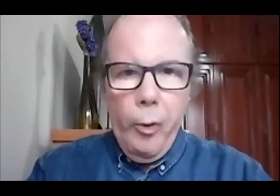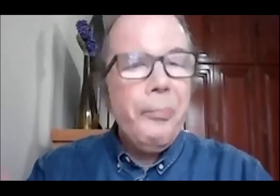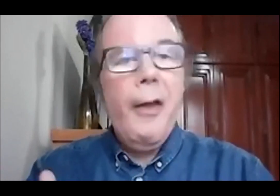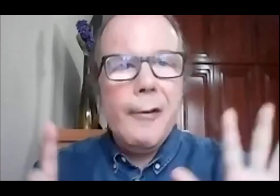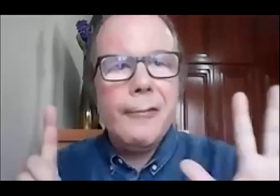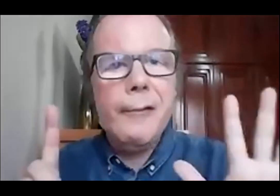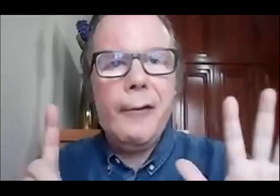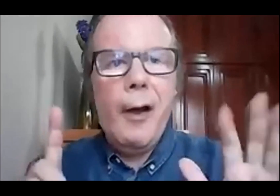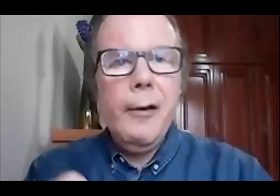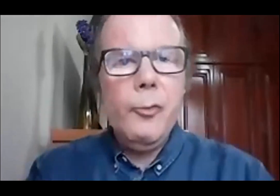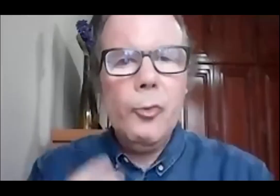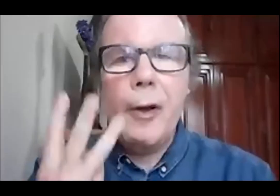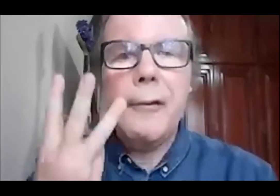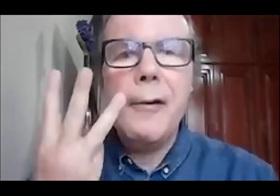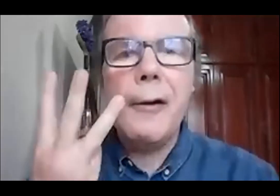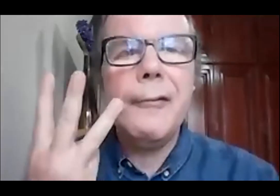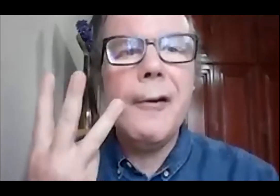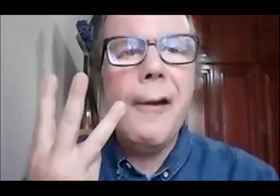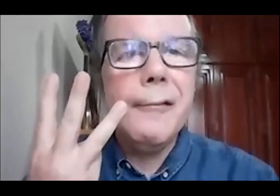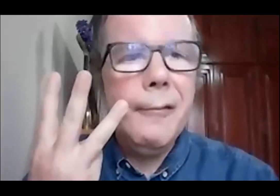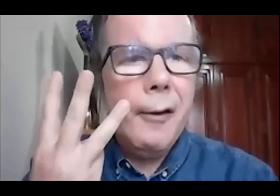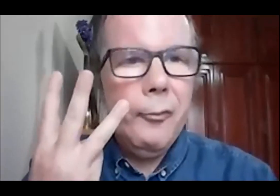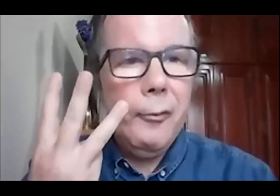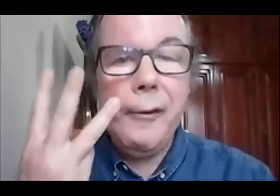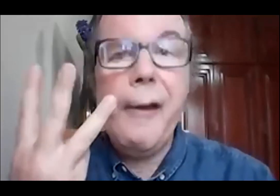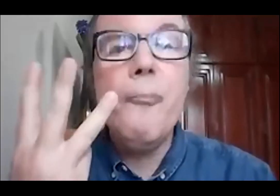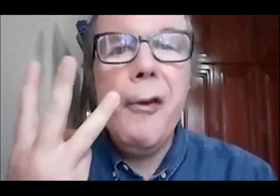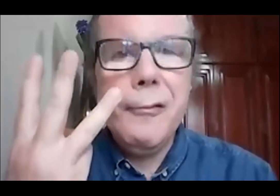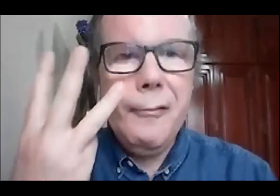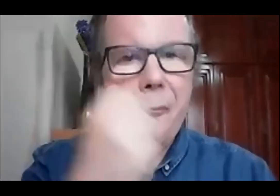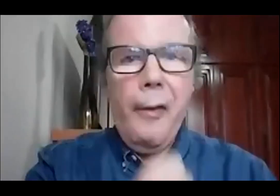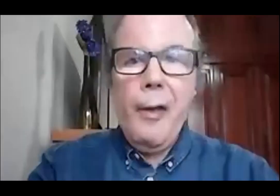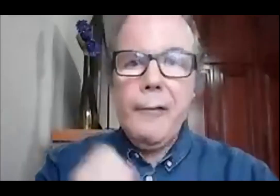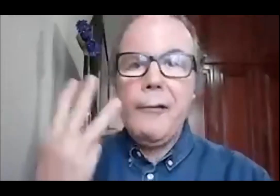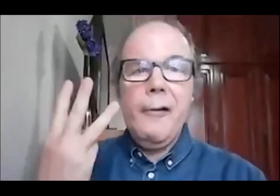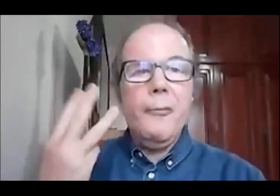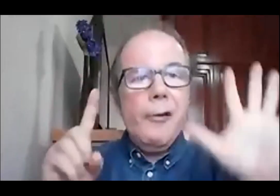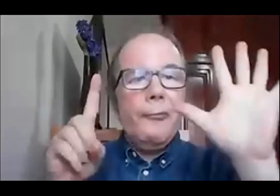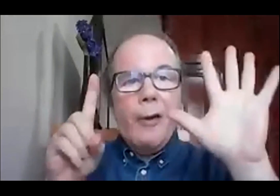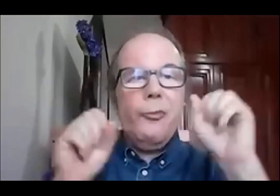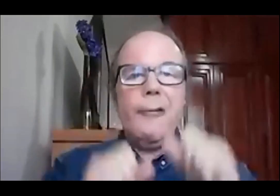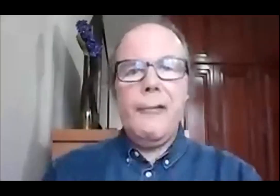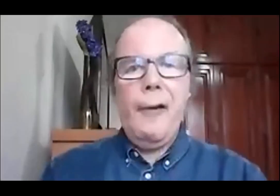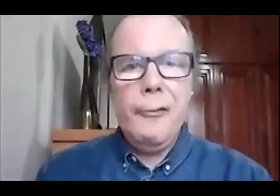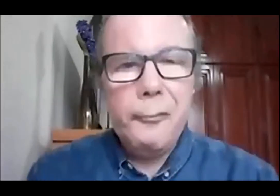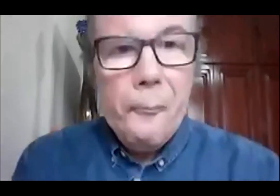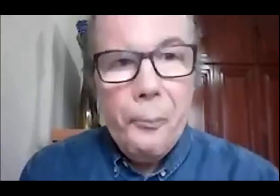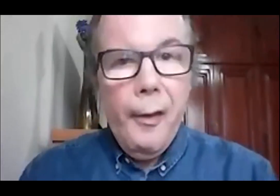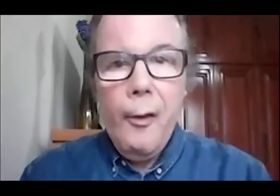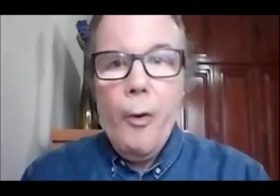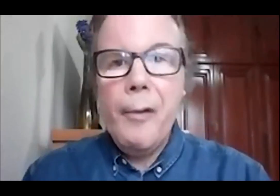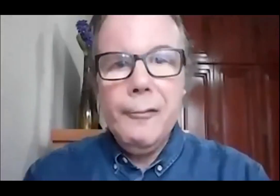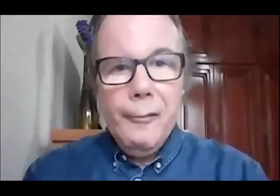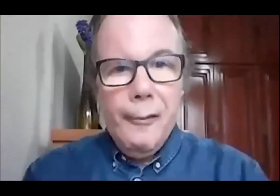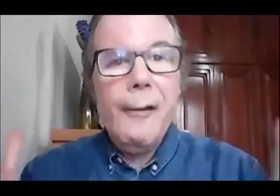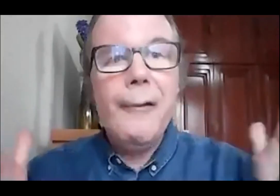mudam de figura. Eu vou fazer 60 anos, daqui a 3 meses, daqui a 3 meses, passa 60 anos. Eu